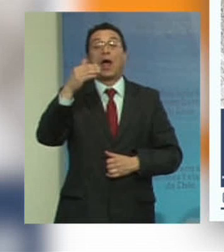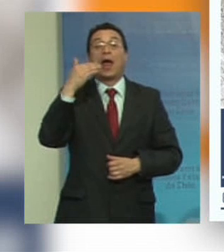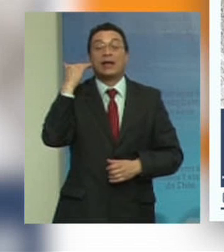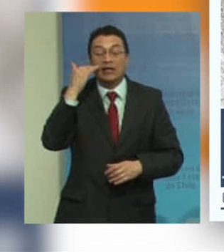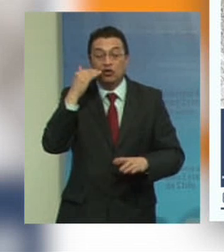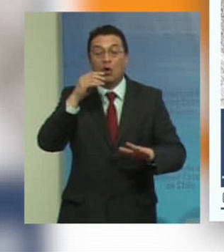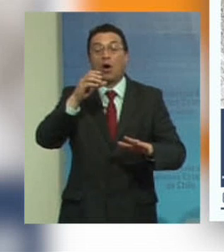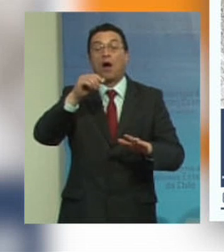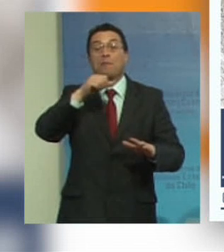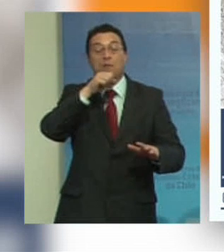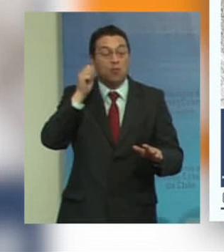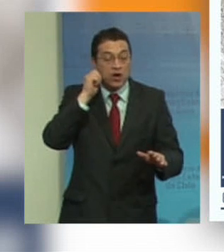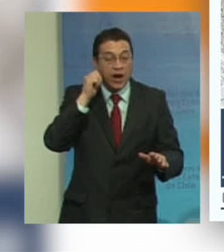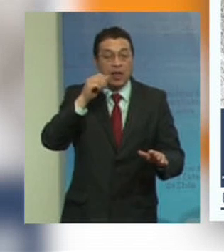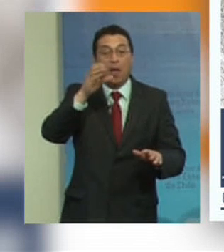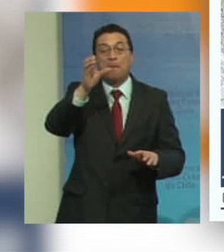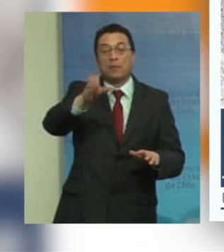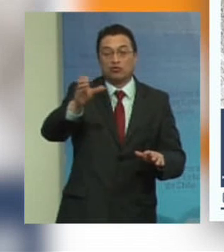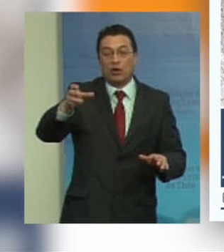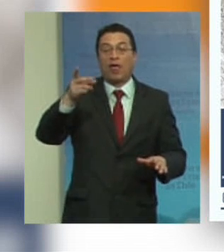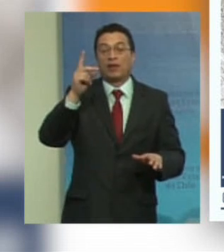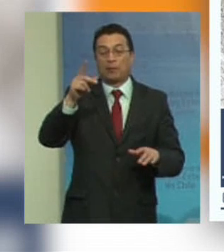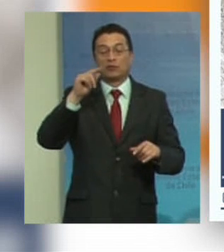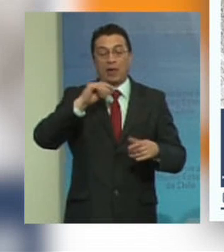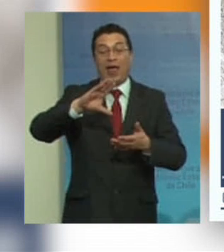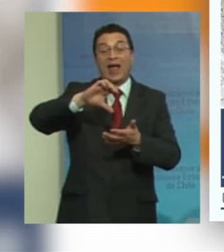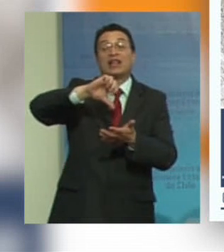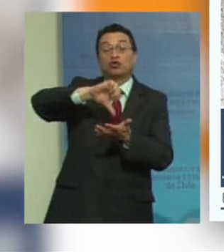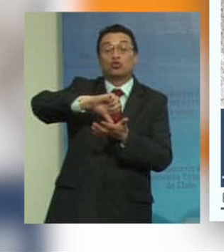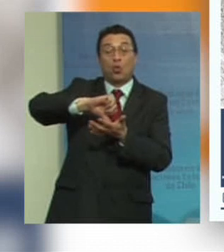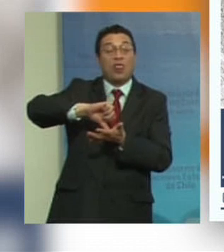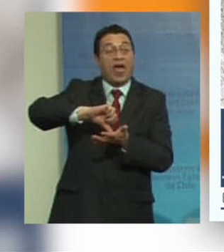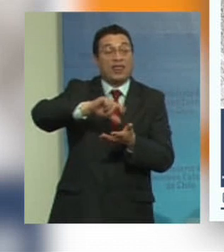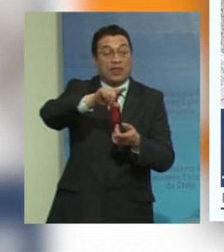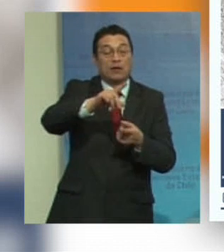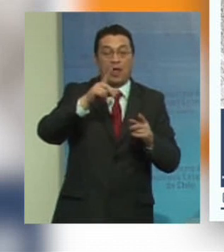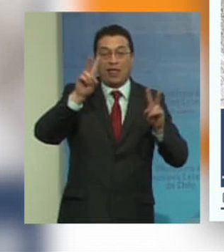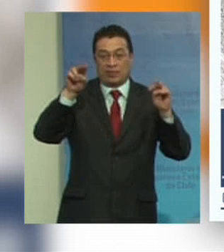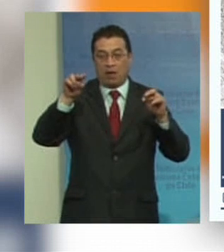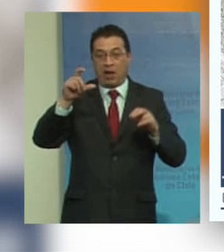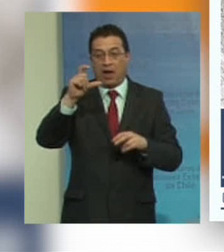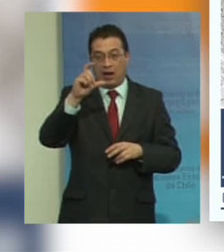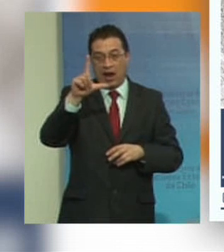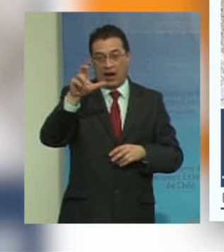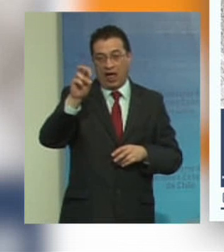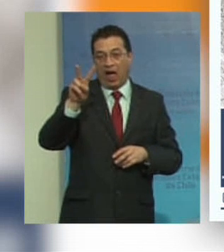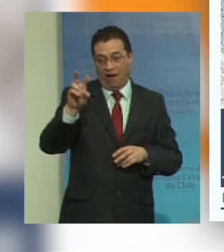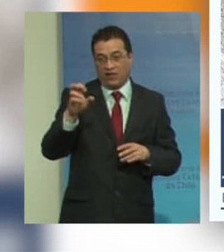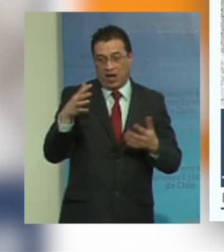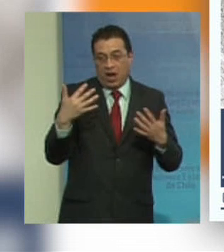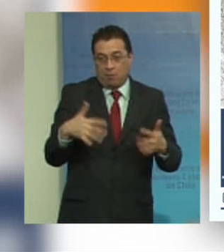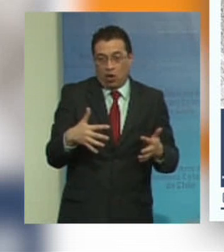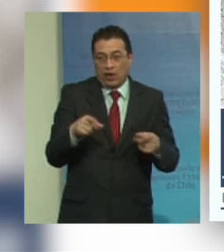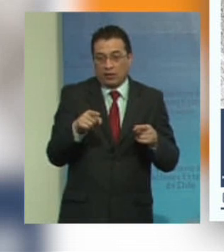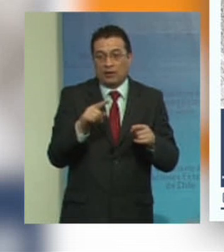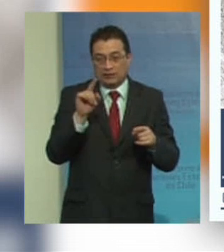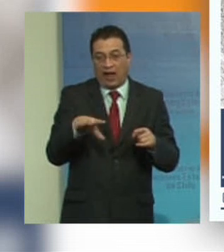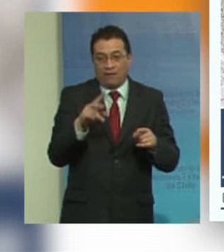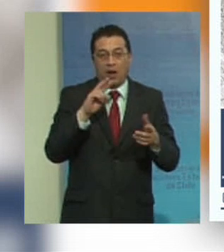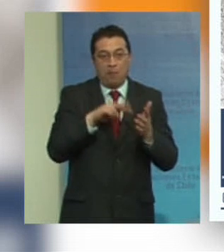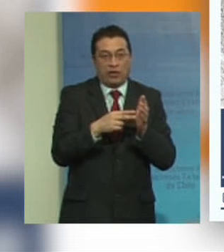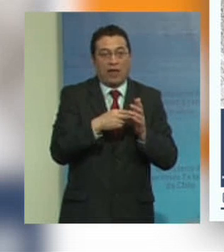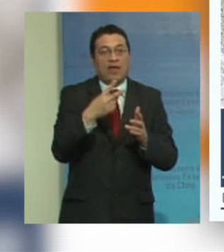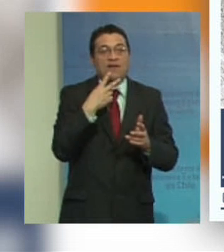las personas con discapacidad ese tema de la ciudad es cada vez más un tema clave sabemos la dificultad que tenemos en vivir en